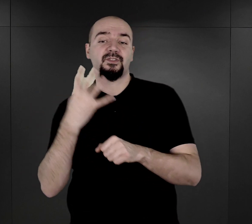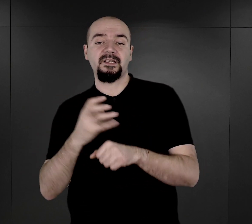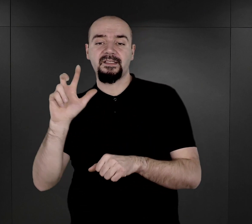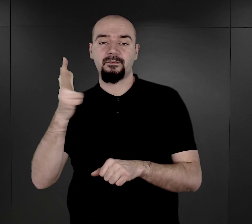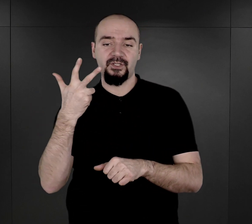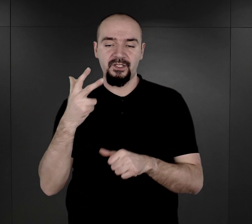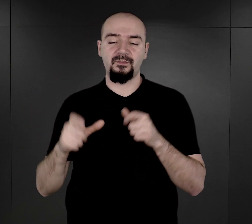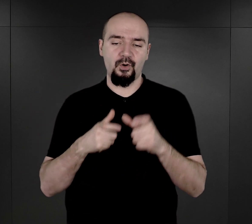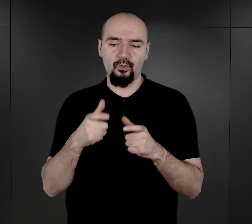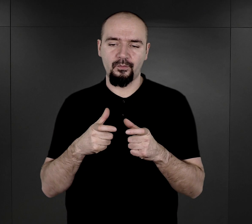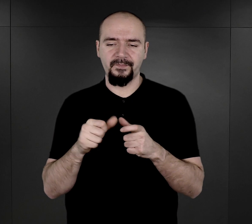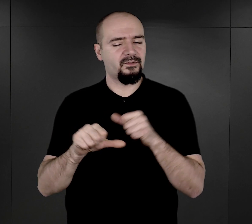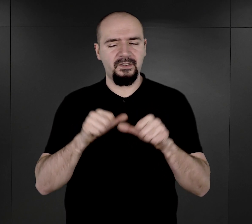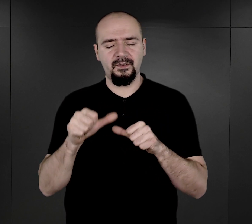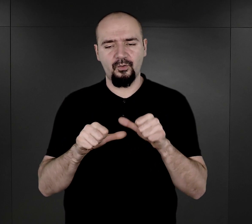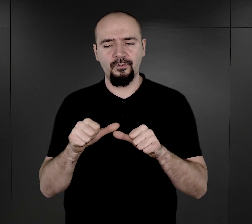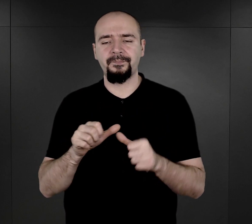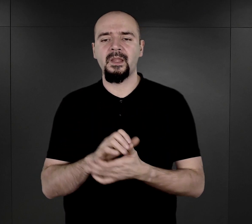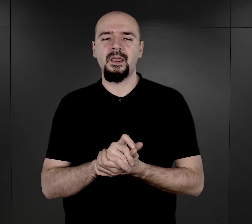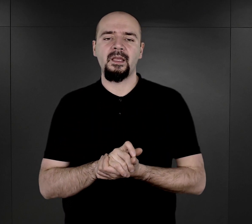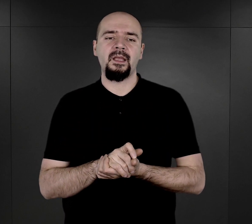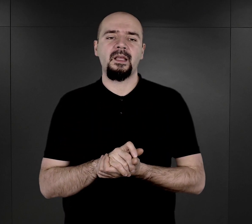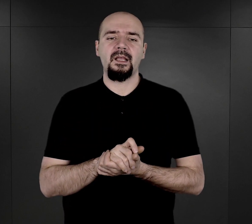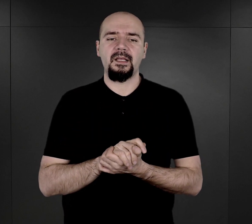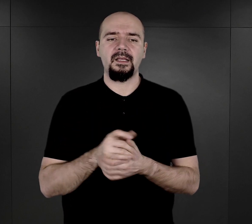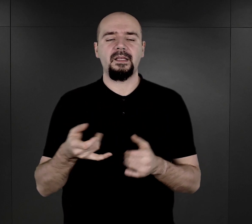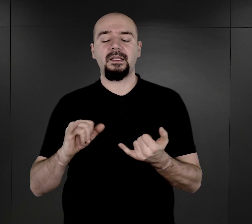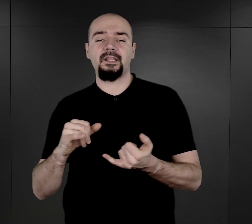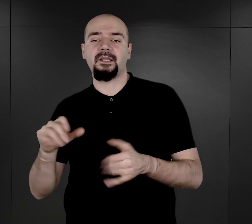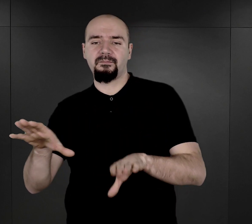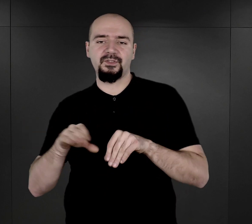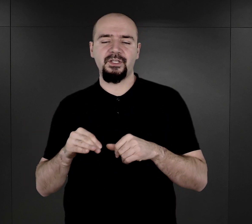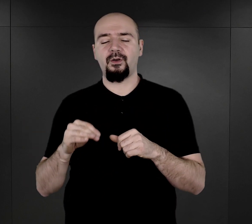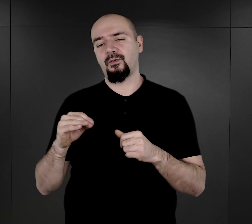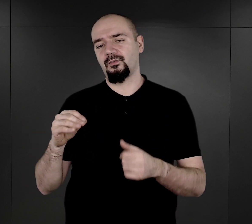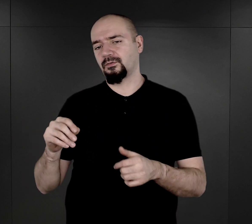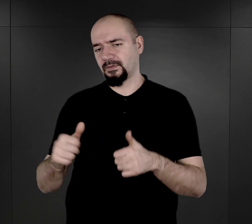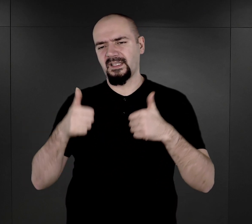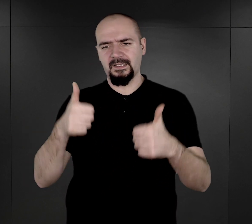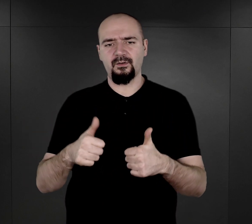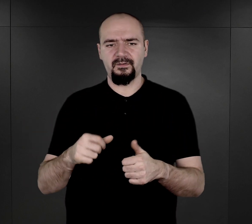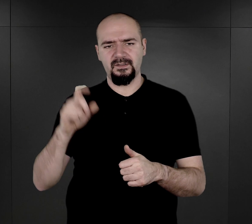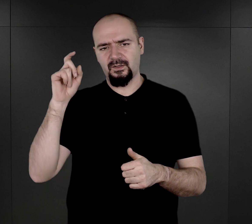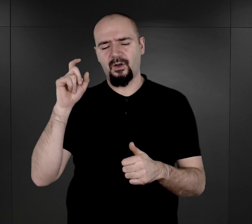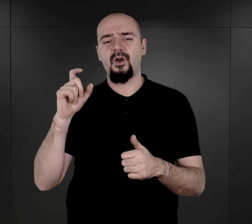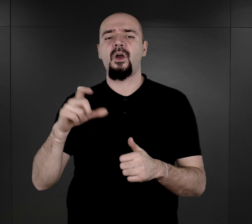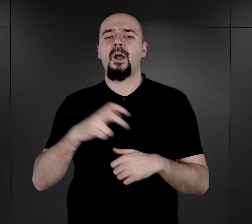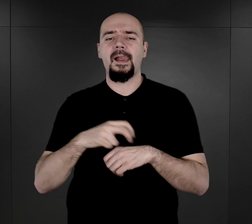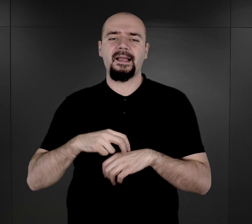maja 1943 roku i objął stanowisko lekarza obozowego właśnie w obozie